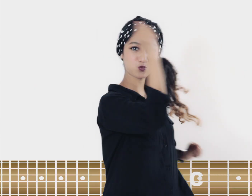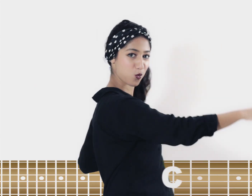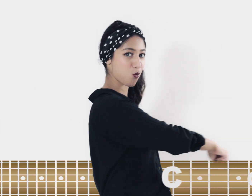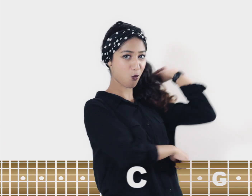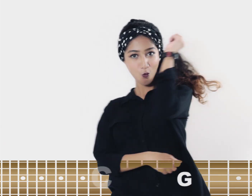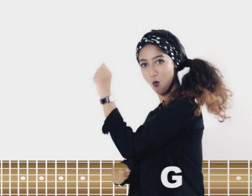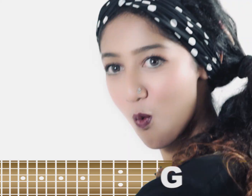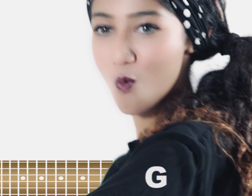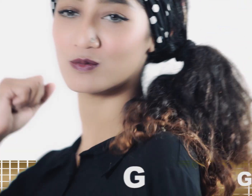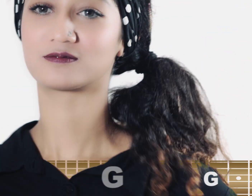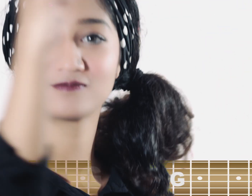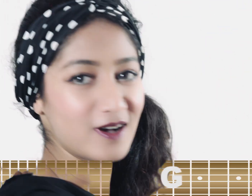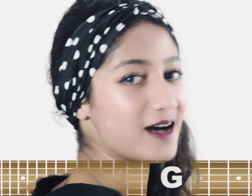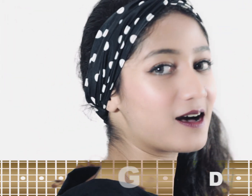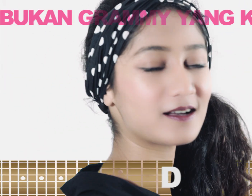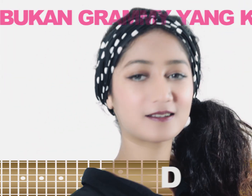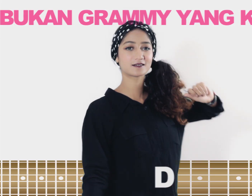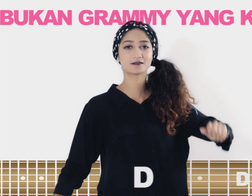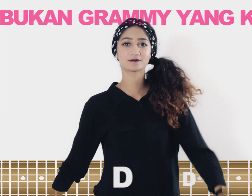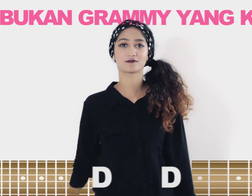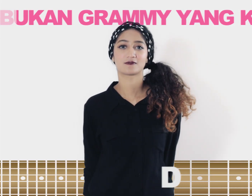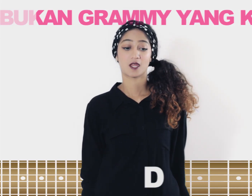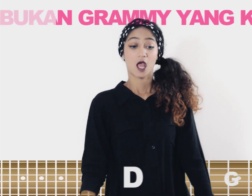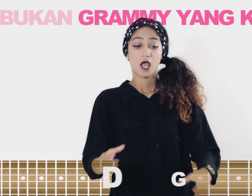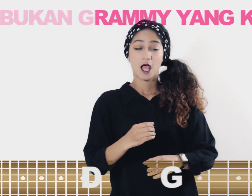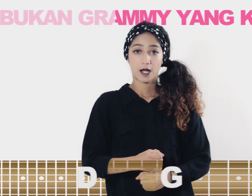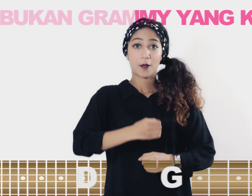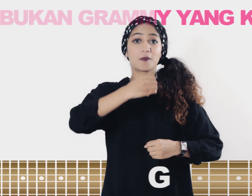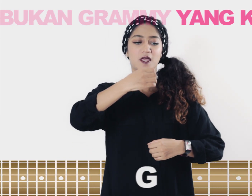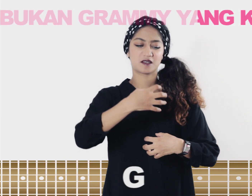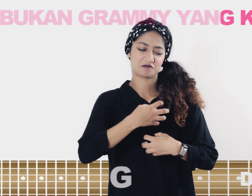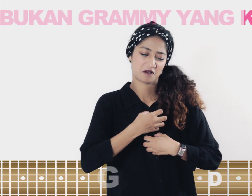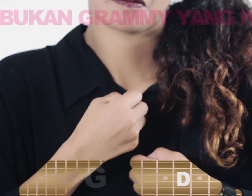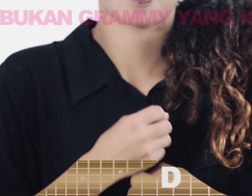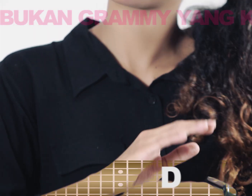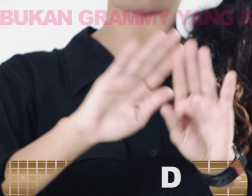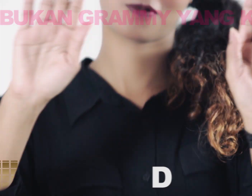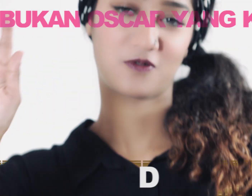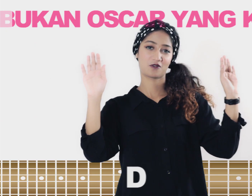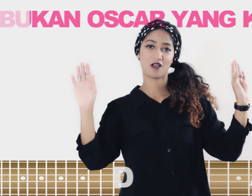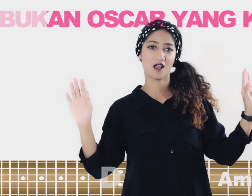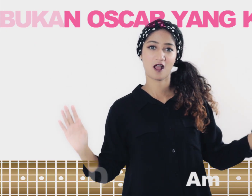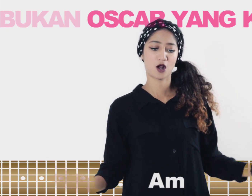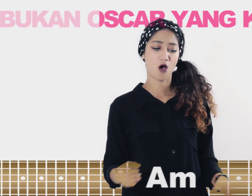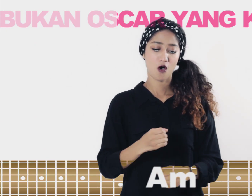Intro Bukan Grammy yang ku dapah Bukan Oscar